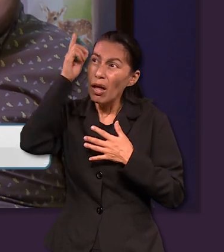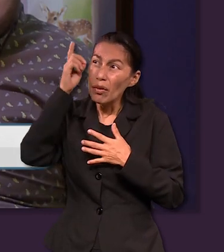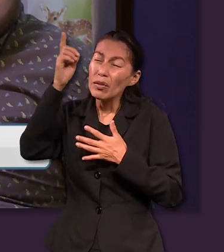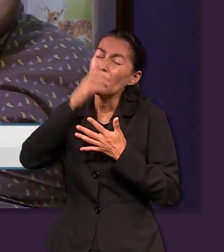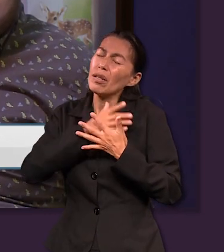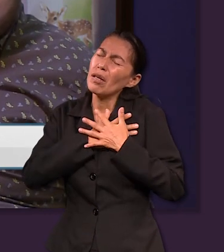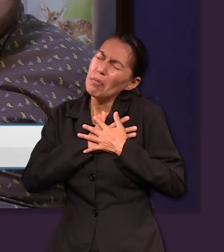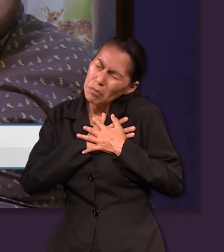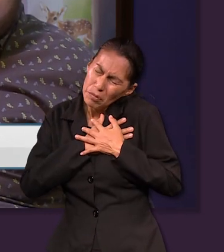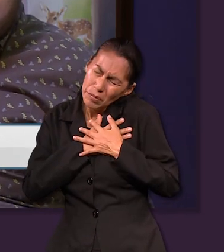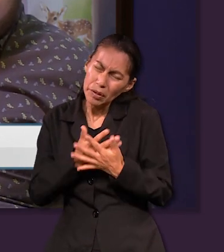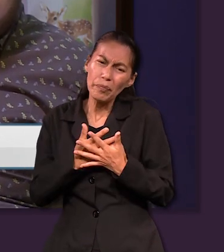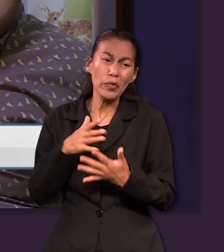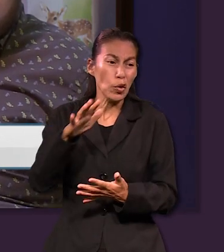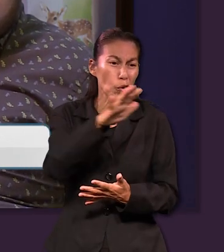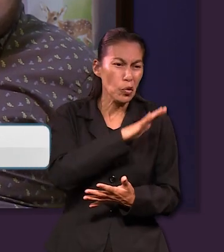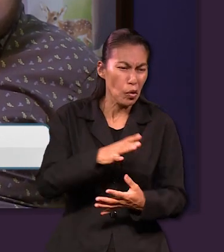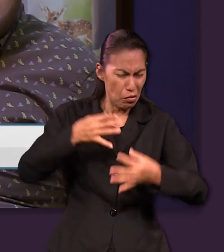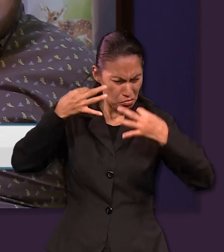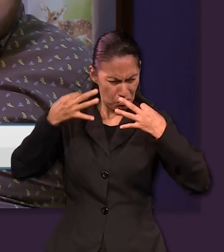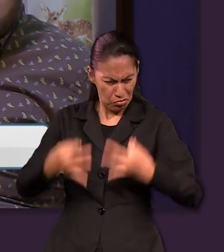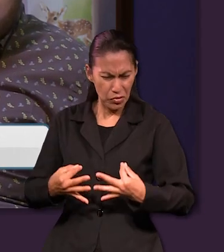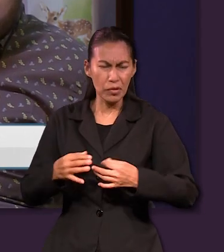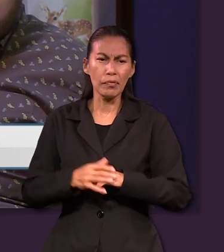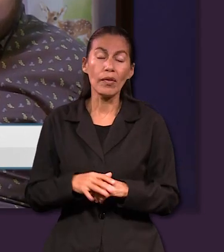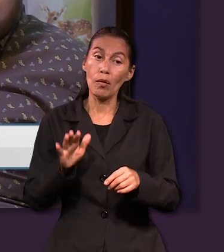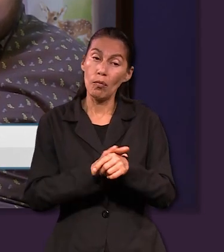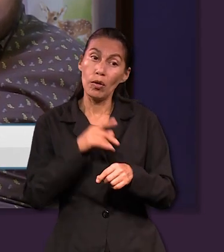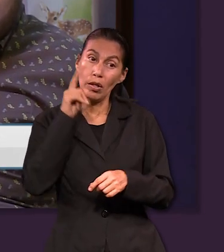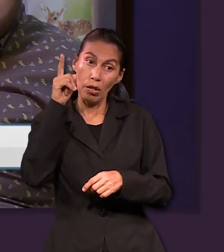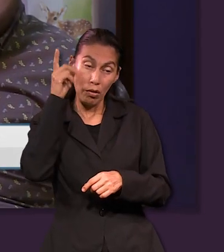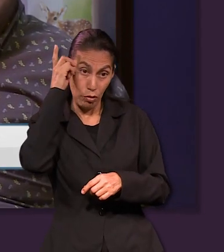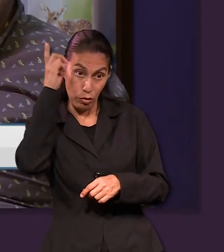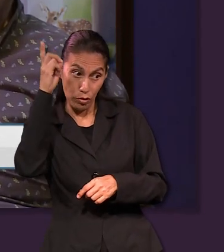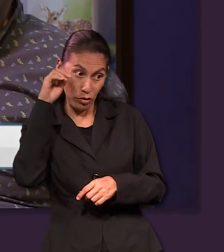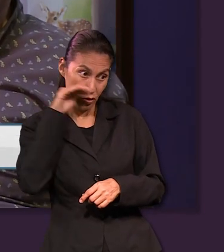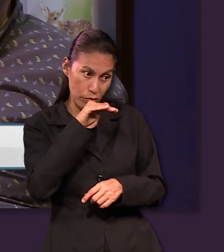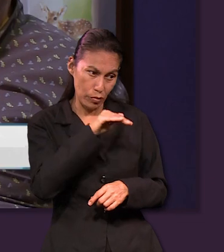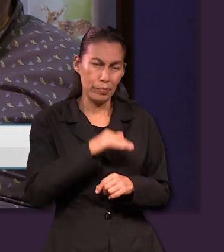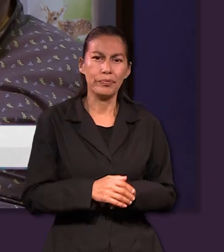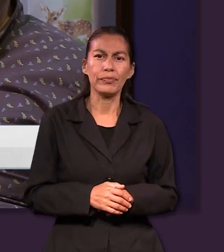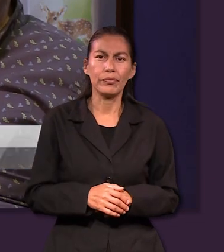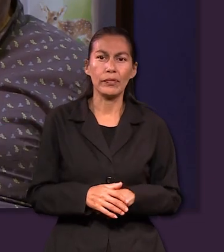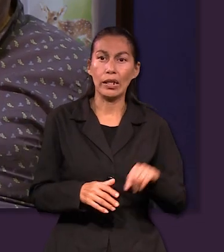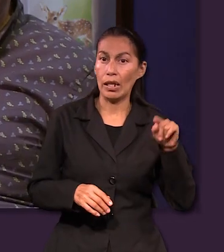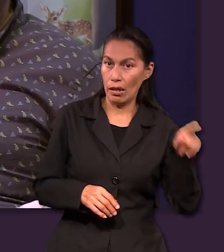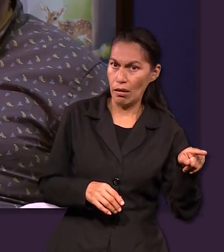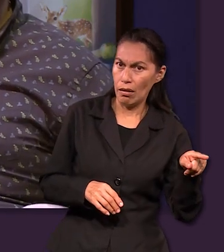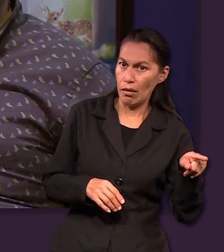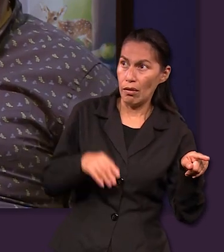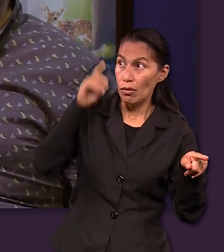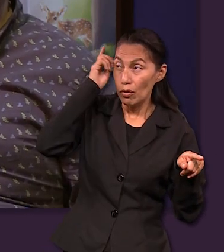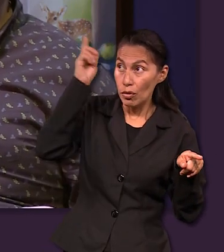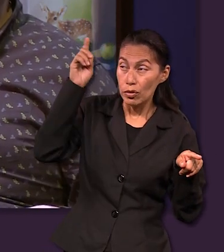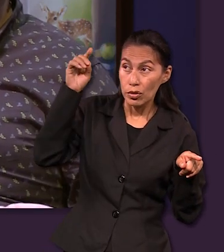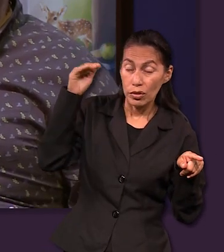cosas los ayudan a bien esto es a los que conforme a su propósito son llamados este muchacho tenía un llamado